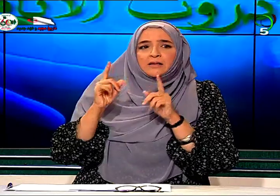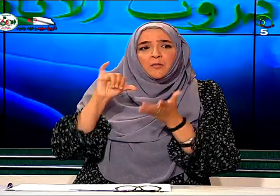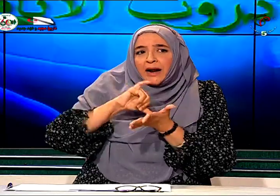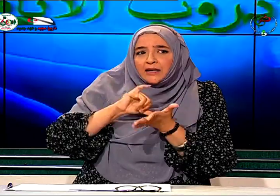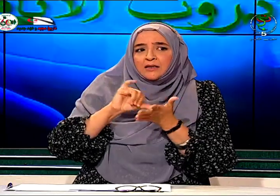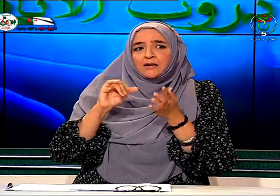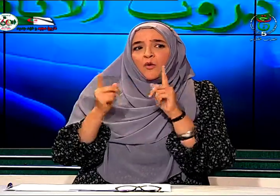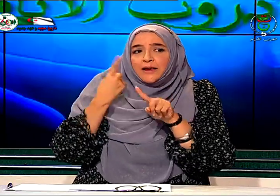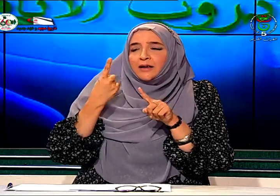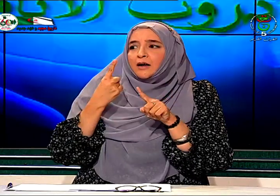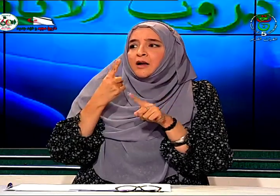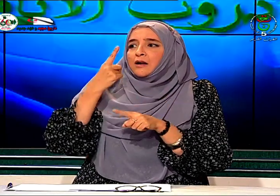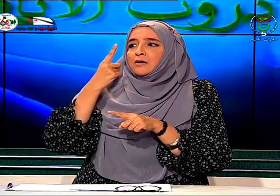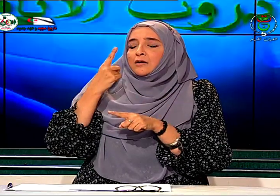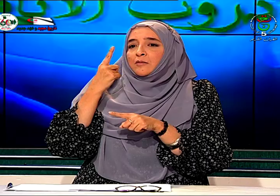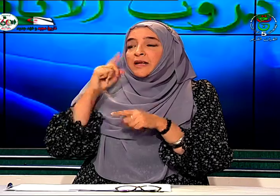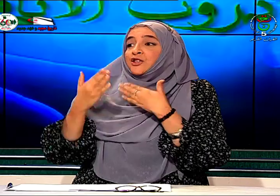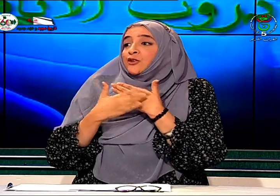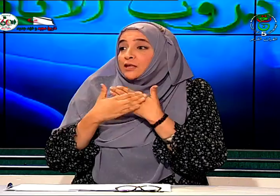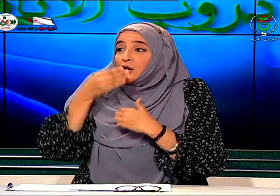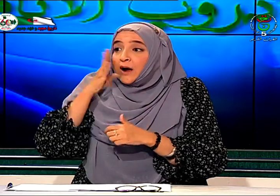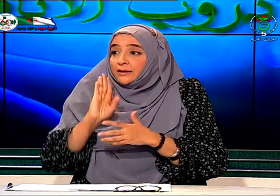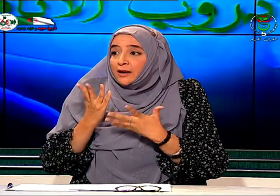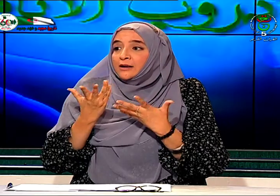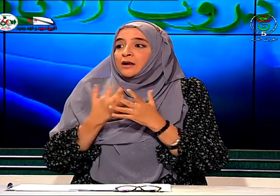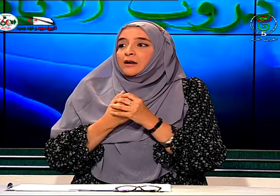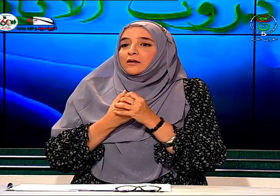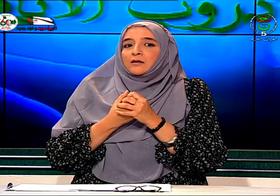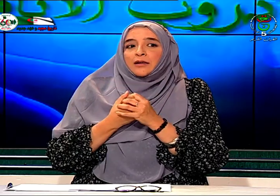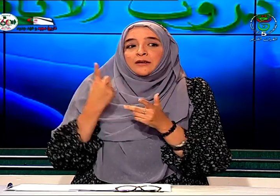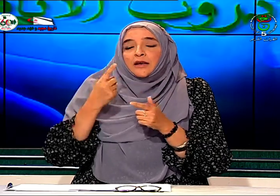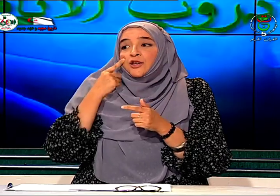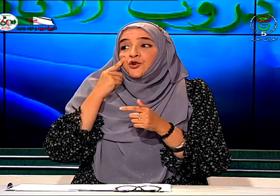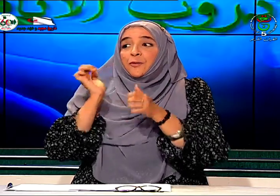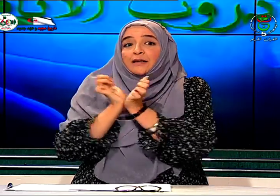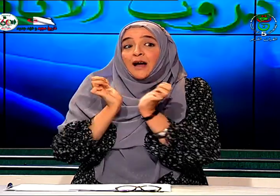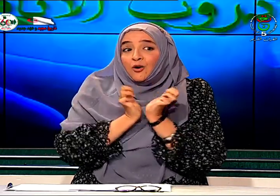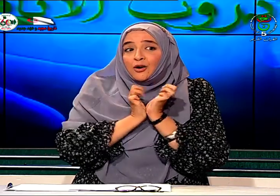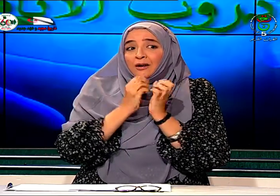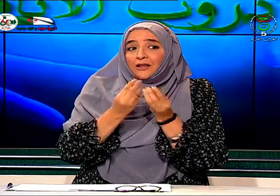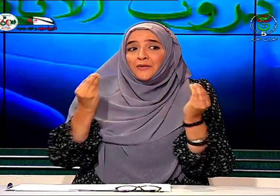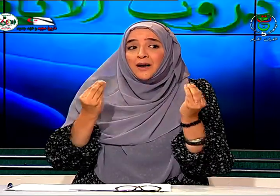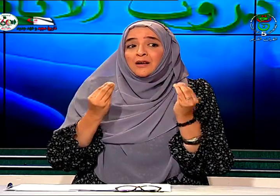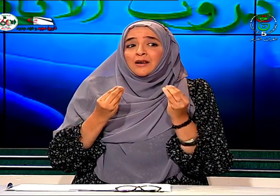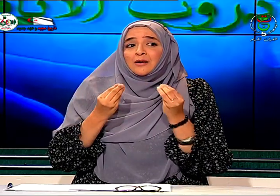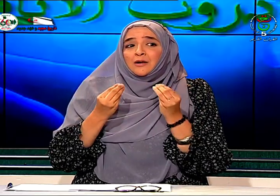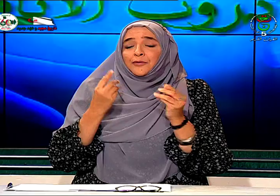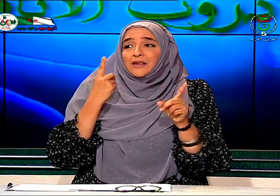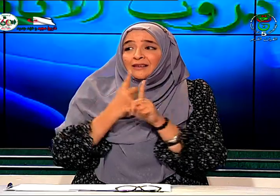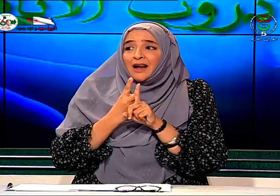مراكز معينة من أجل نصح الوالدين يعني أن يشوف لتأخر الأطفال في الالتحاق